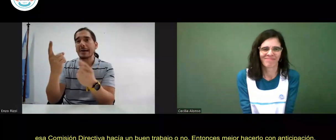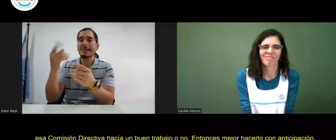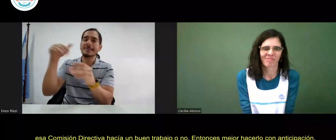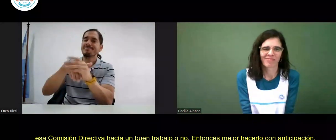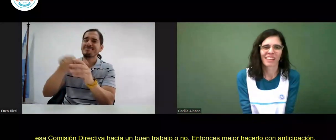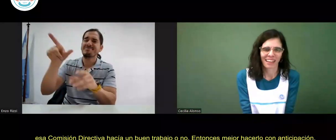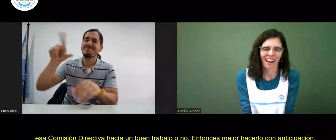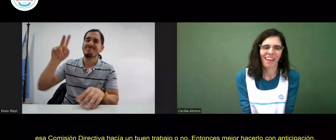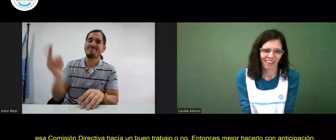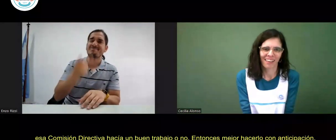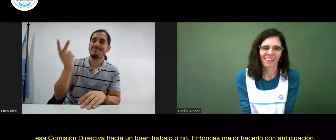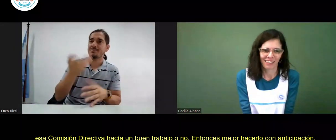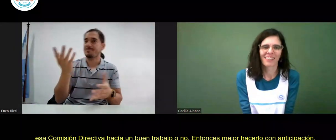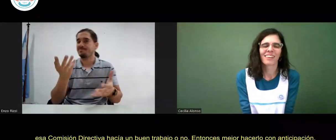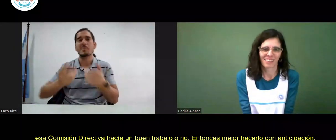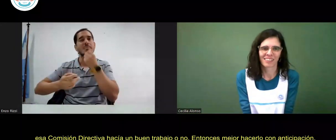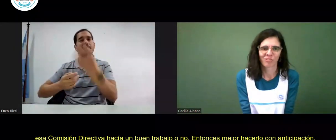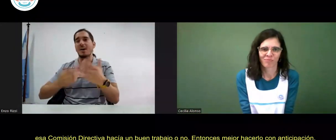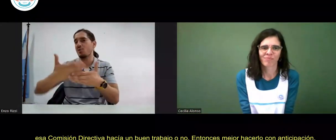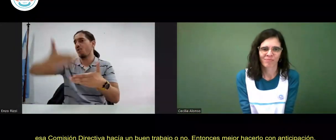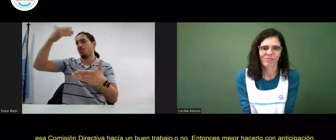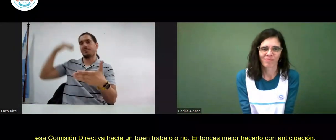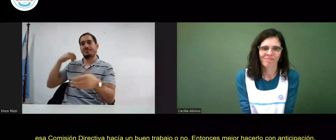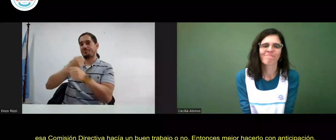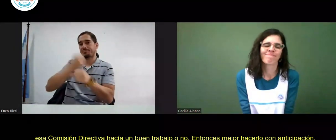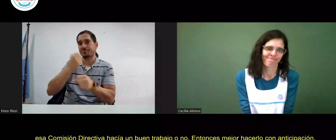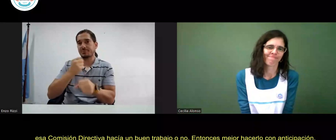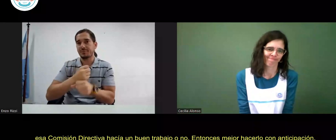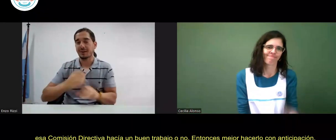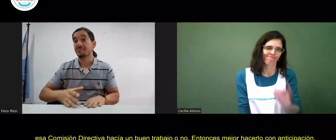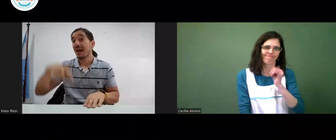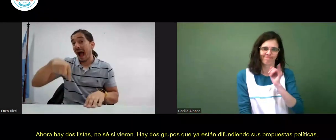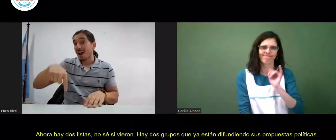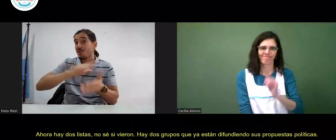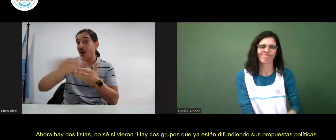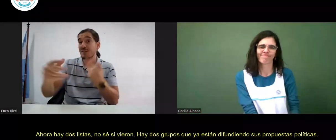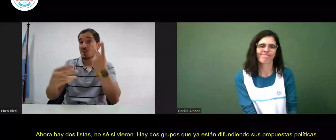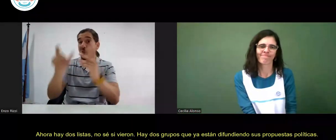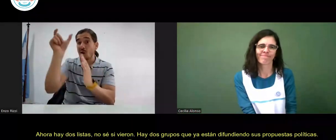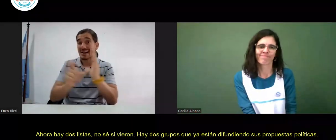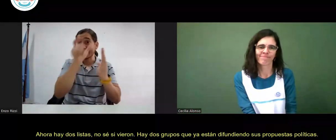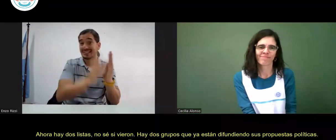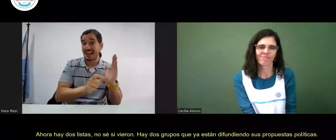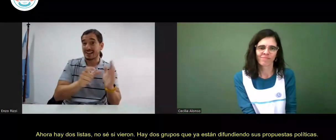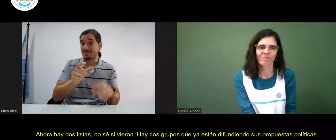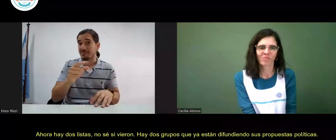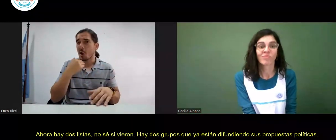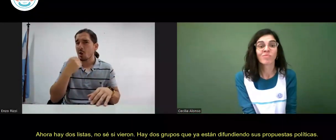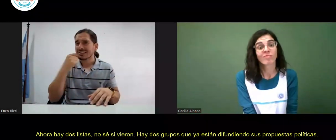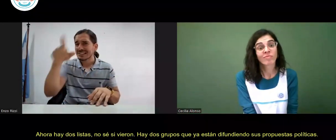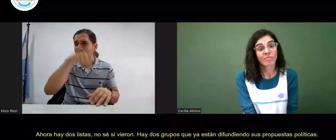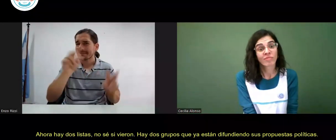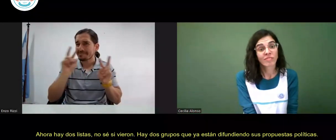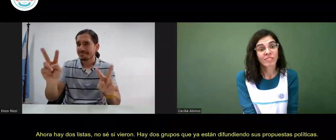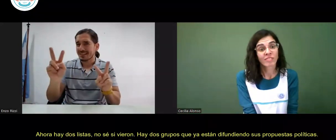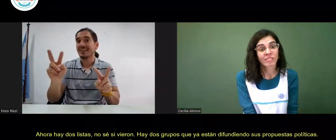no. Entonces, mejor hacerlo con anticipación. Ahora hay dos listas, no sé si vieron. Hay